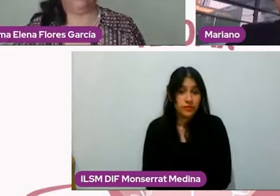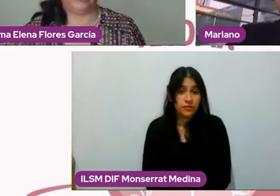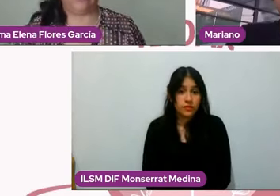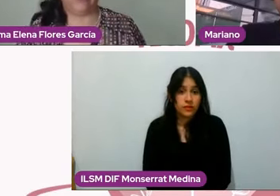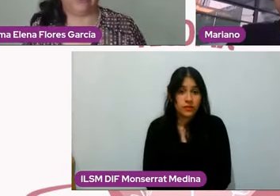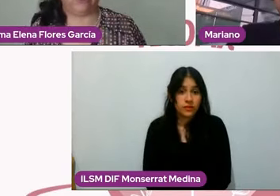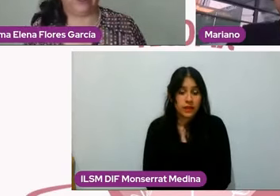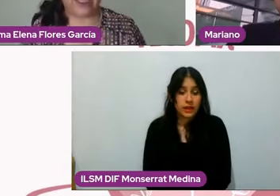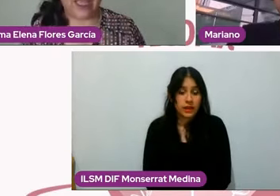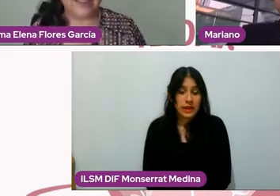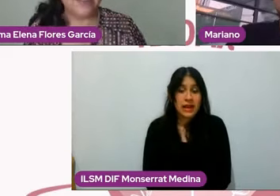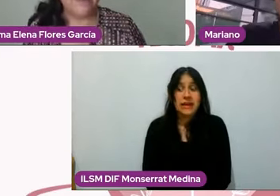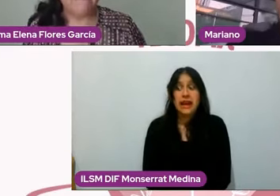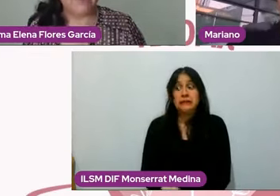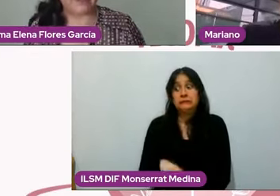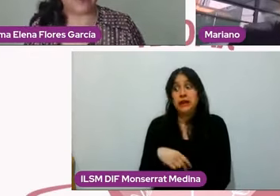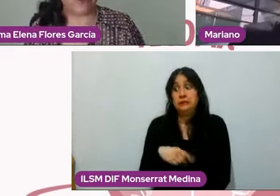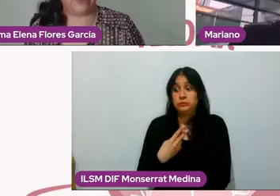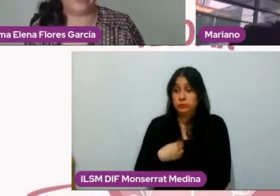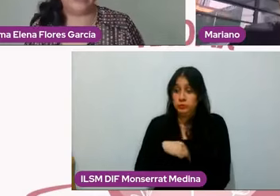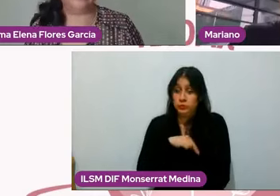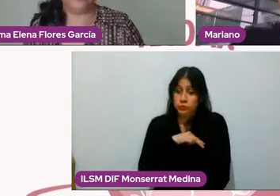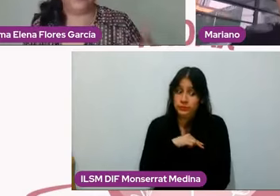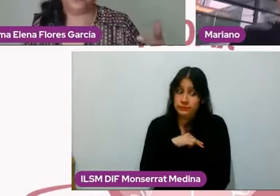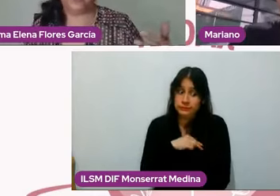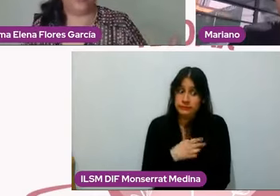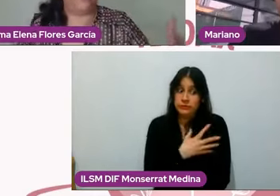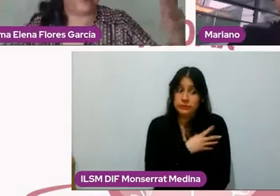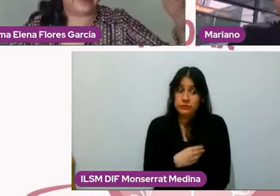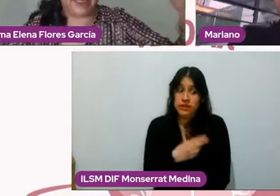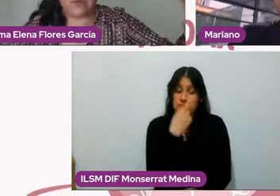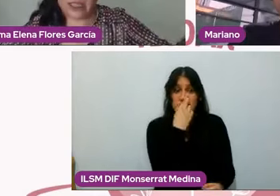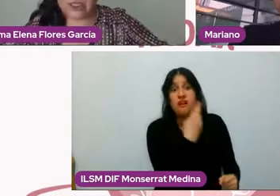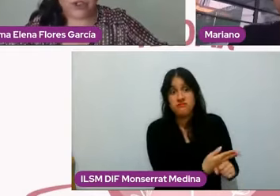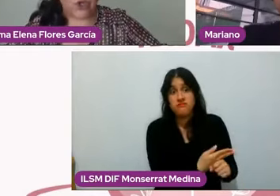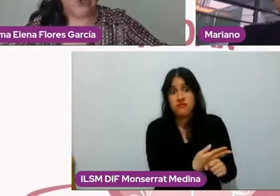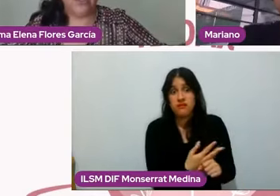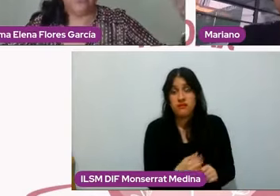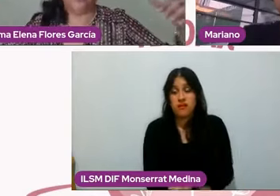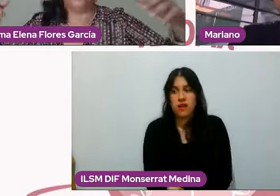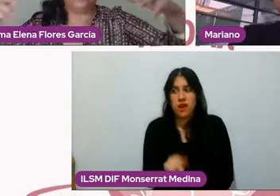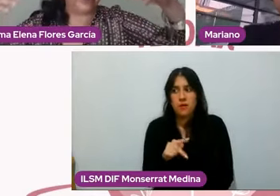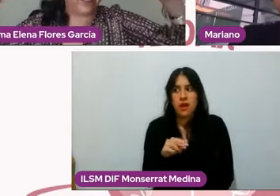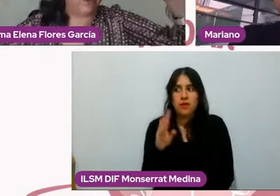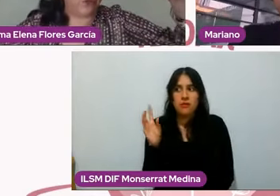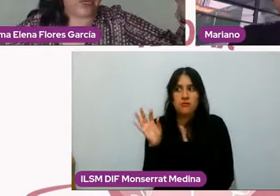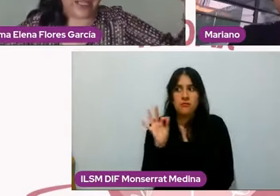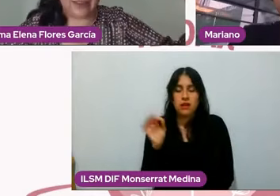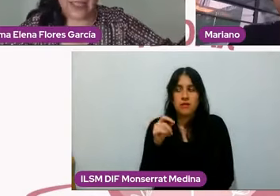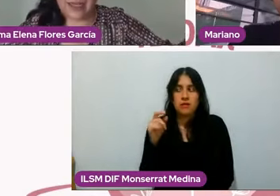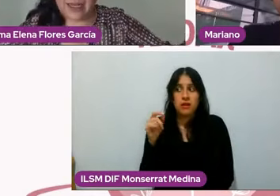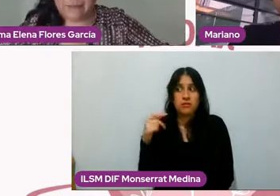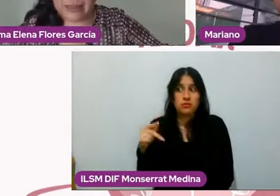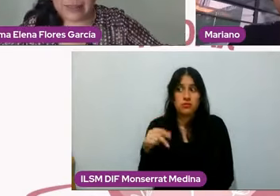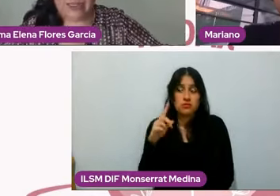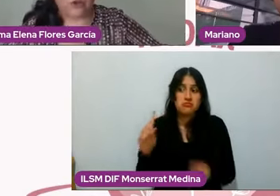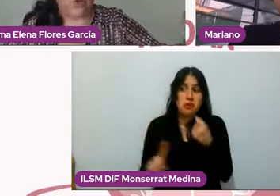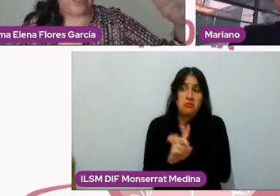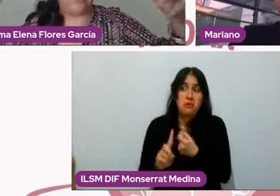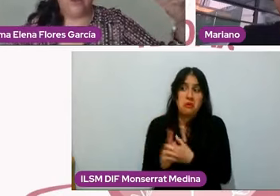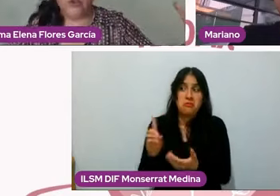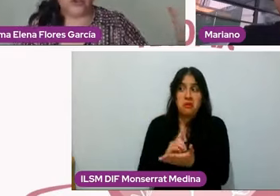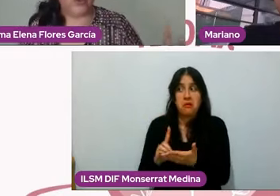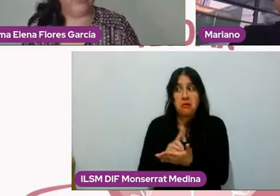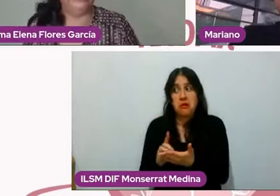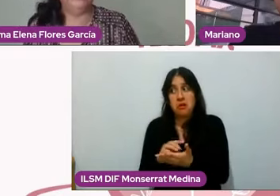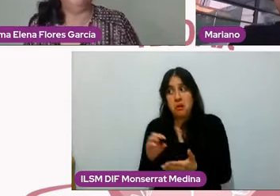muerto a tus hijos, a tus hijas que son adolescentes pero bueno, tú puedes tener una adicción o puedes ser muy tolerante al maltrato